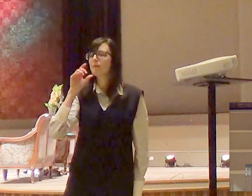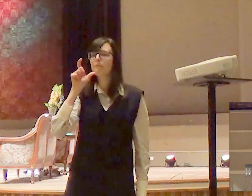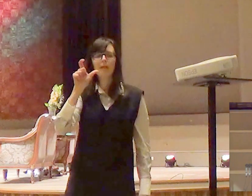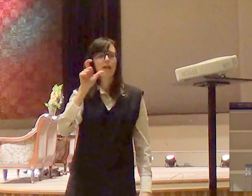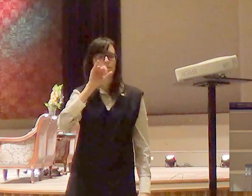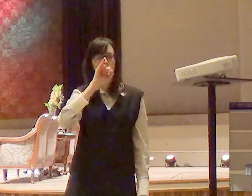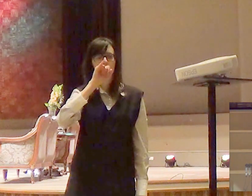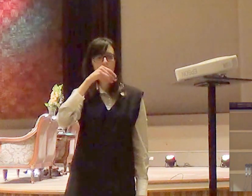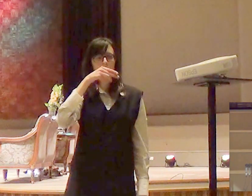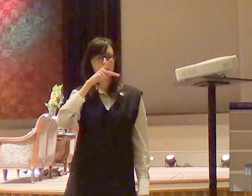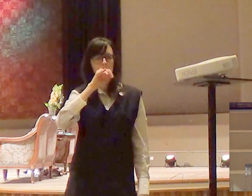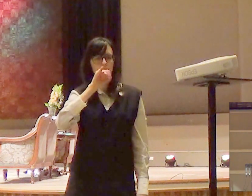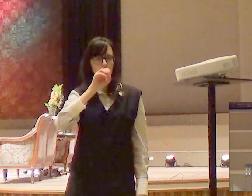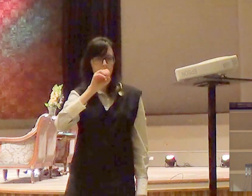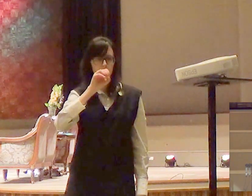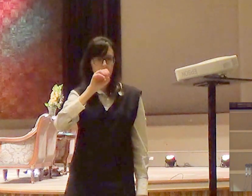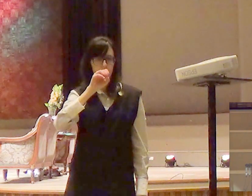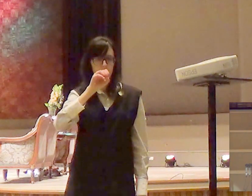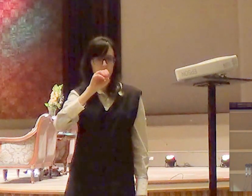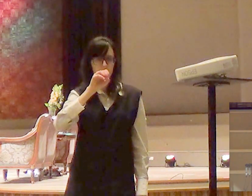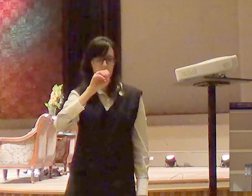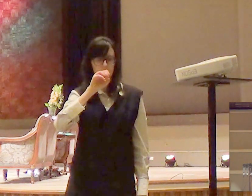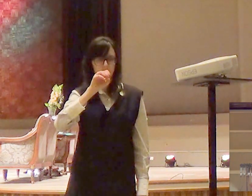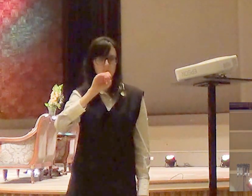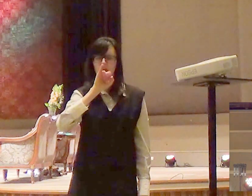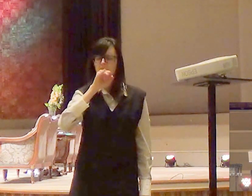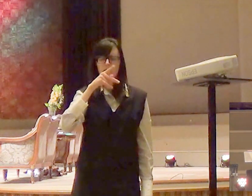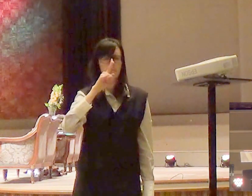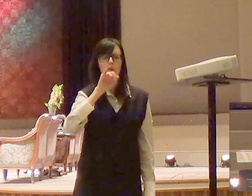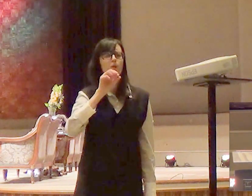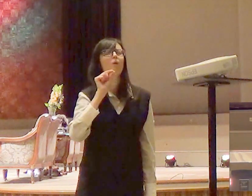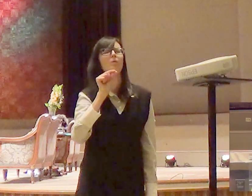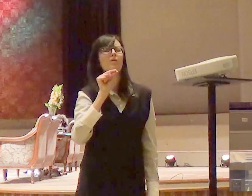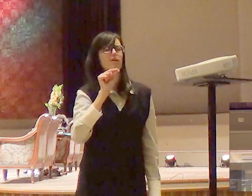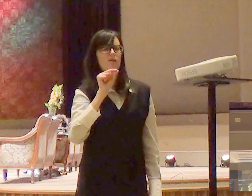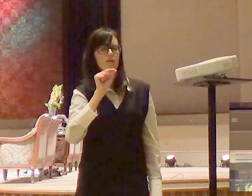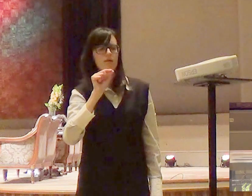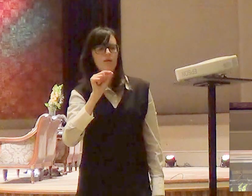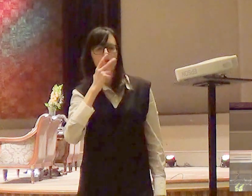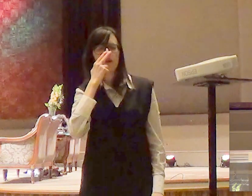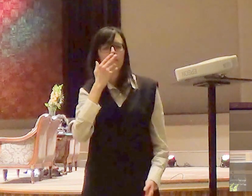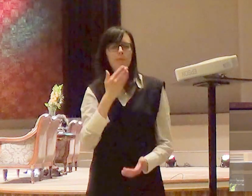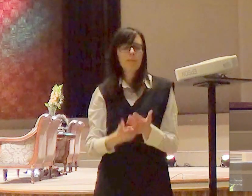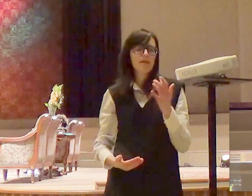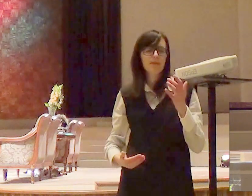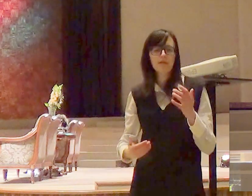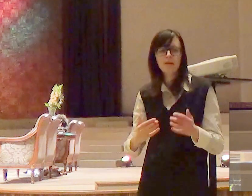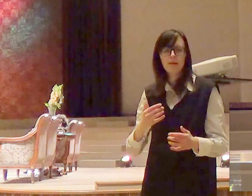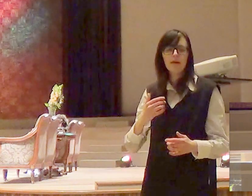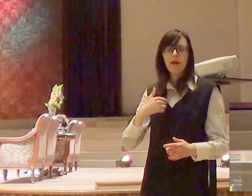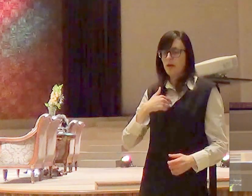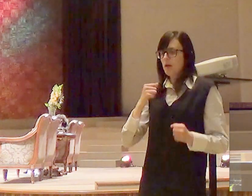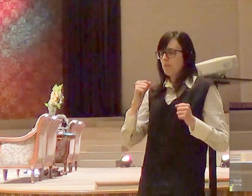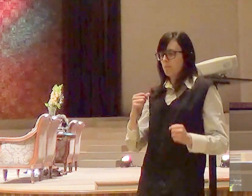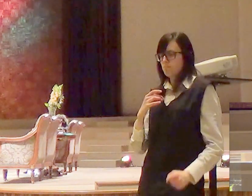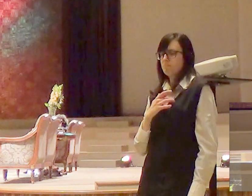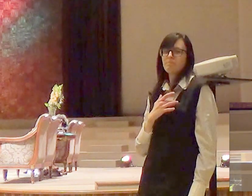ímpio o ímpio é aquele que perdeu a piedade que não é mais pio que não é mais